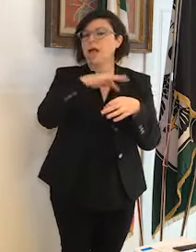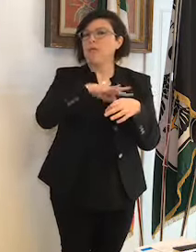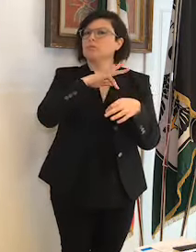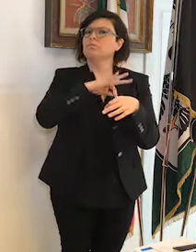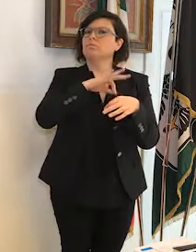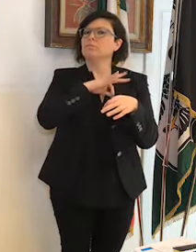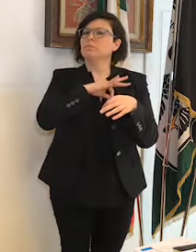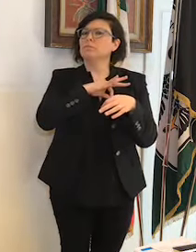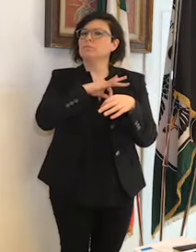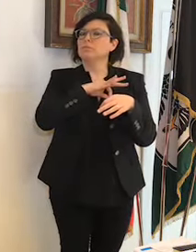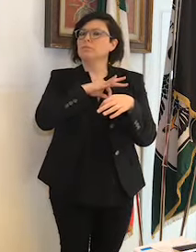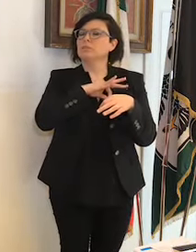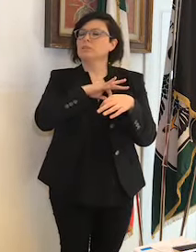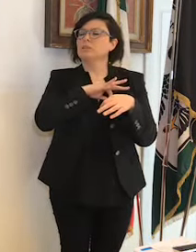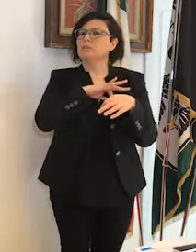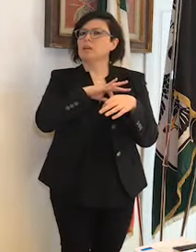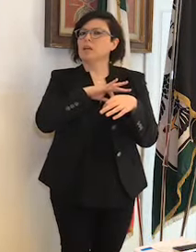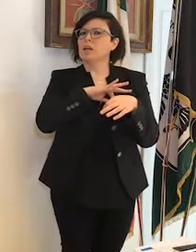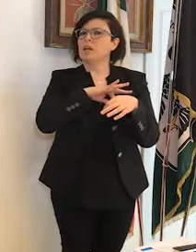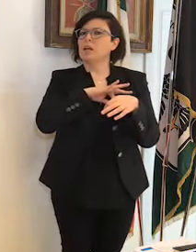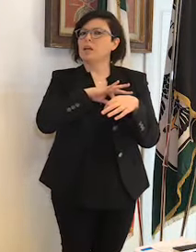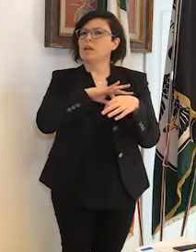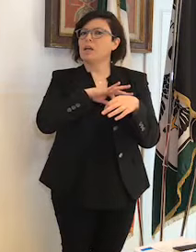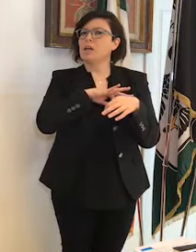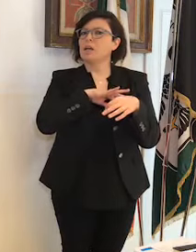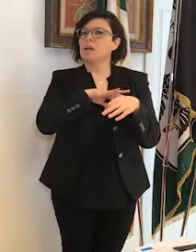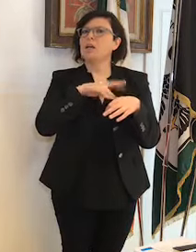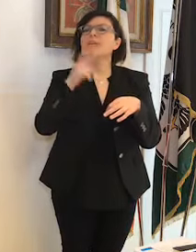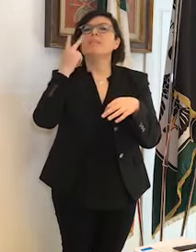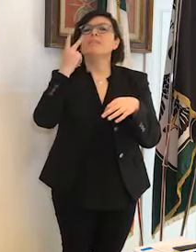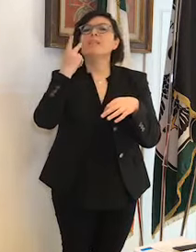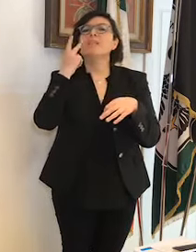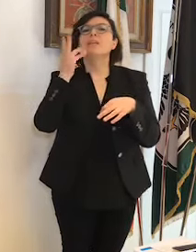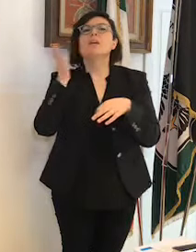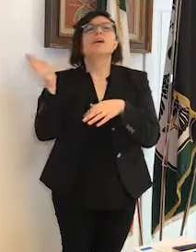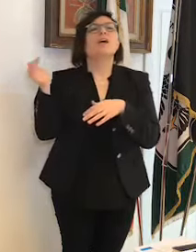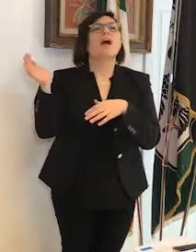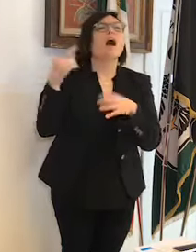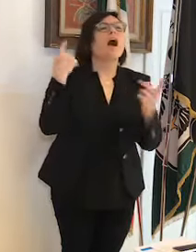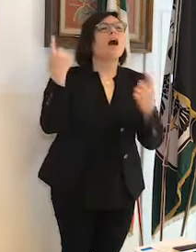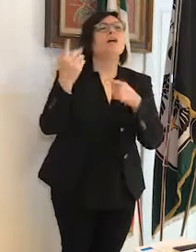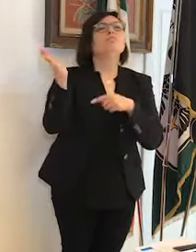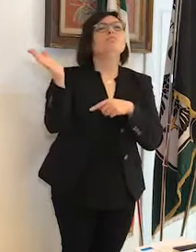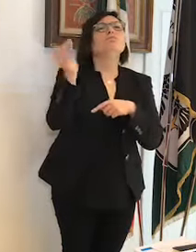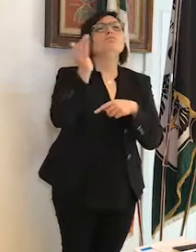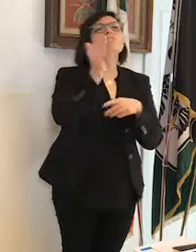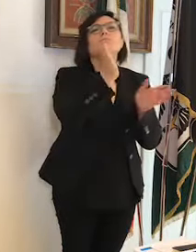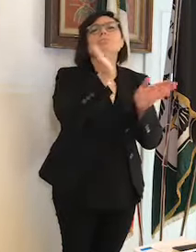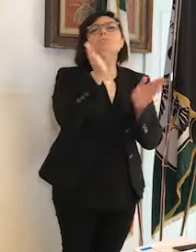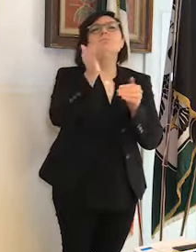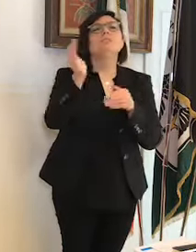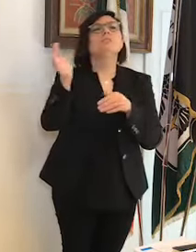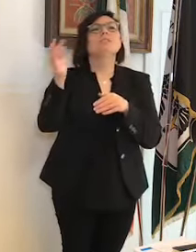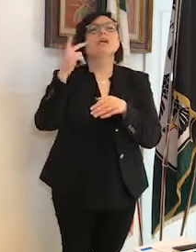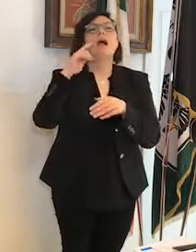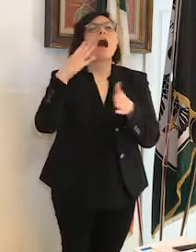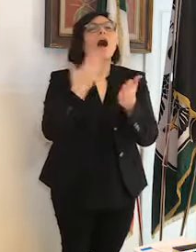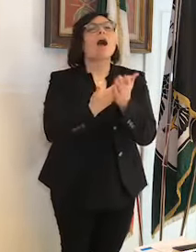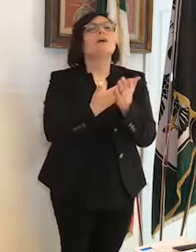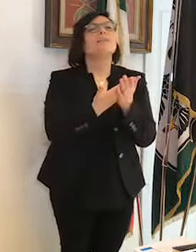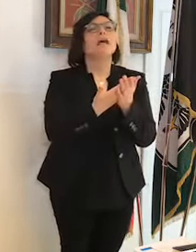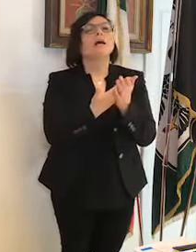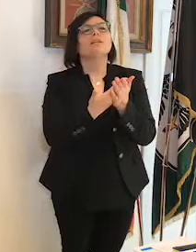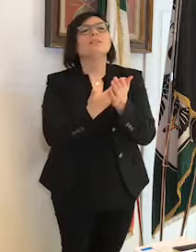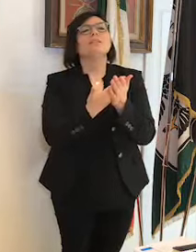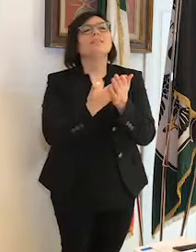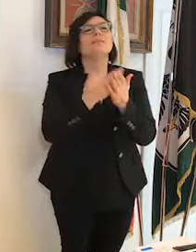disporre una ricognizione per verificare l'appropriatezza di ricoveri in reparti